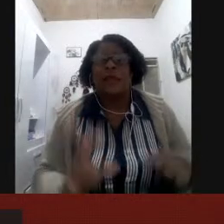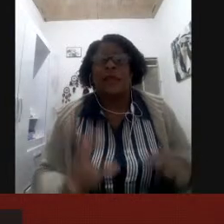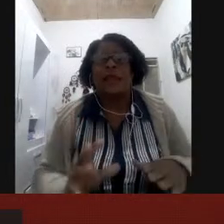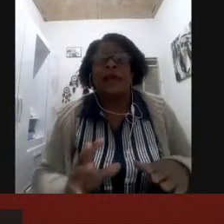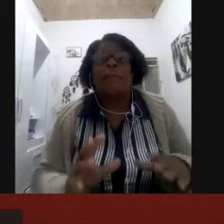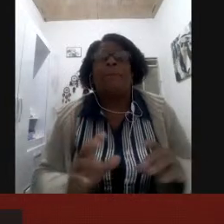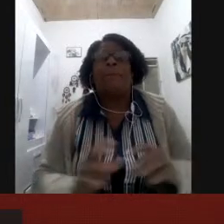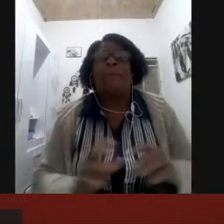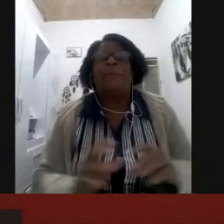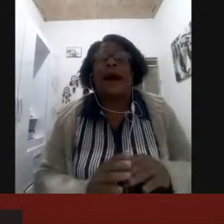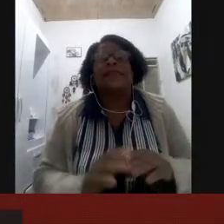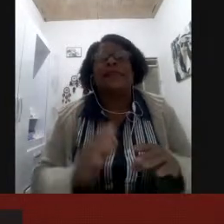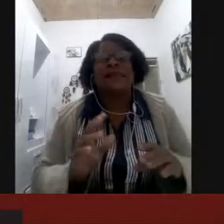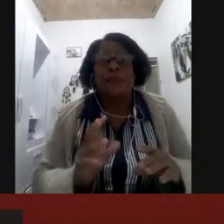para transmitir